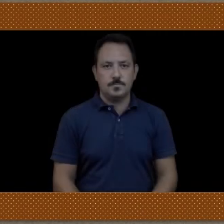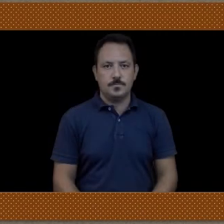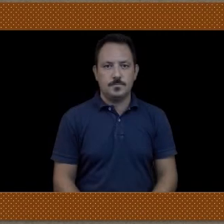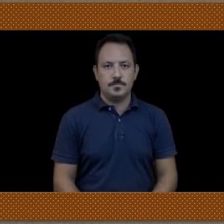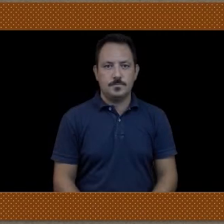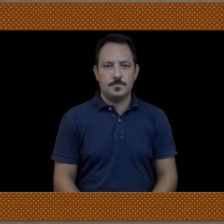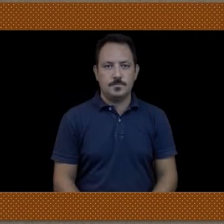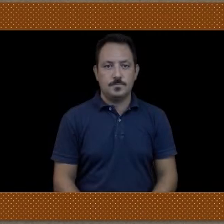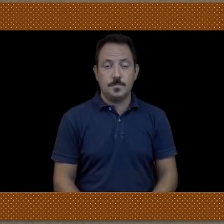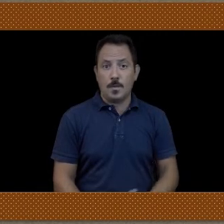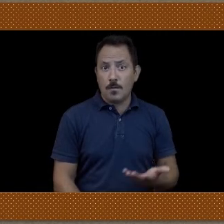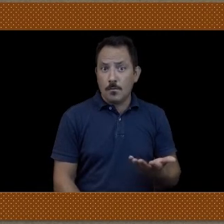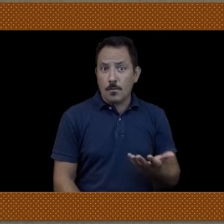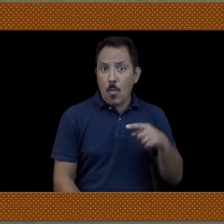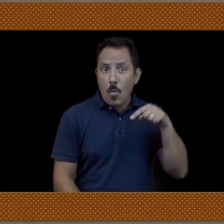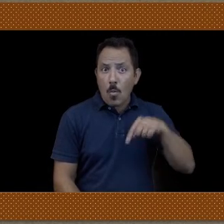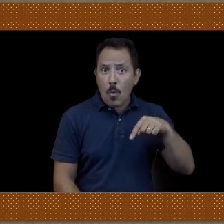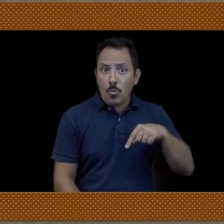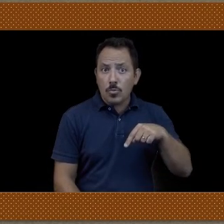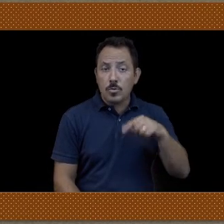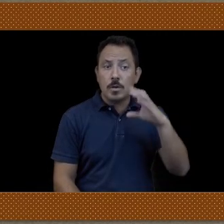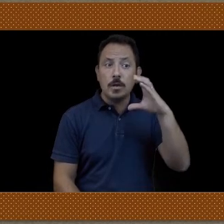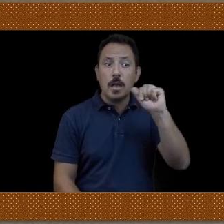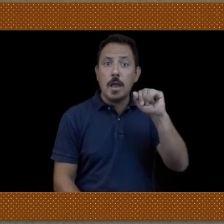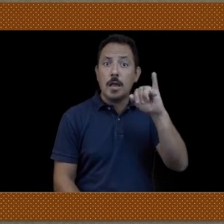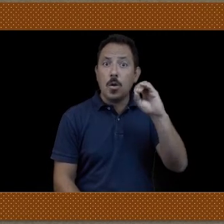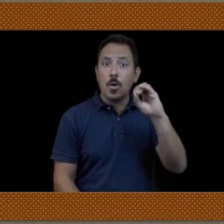È oggi il compleanno di Caio?